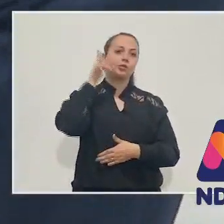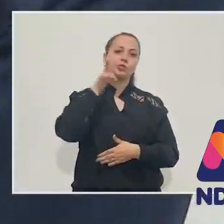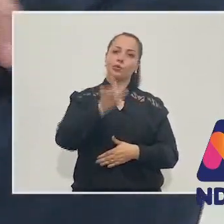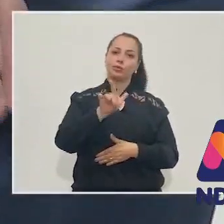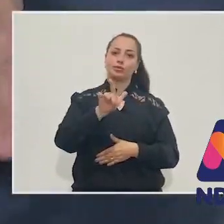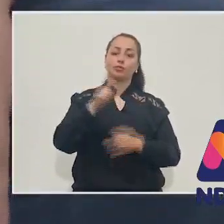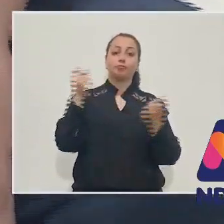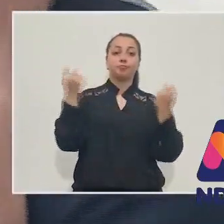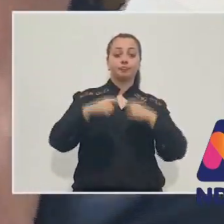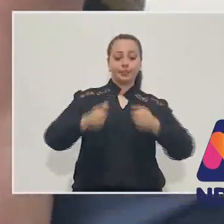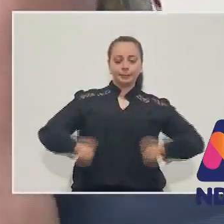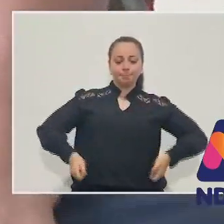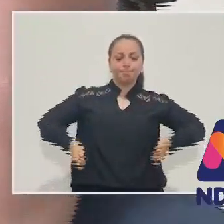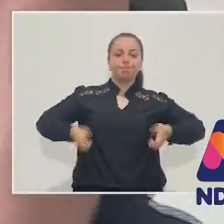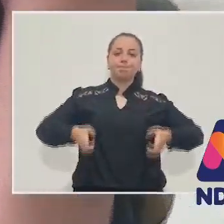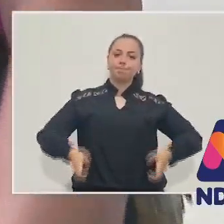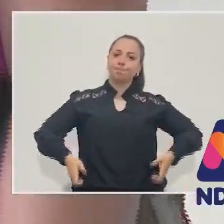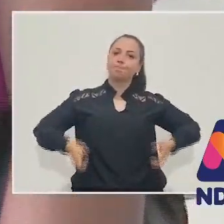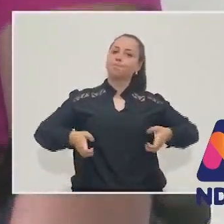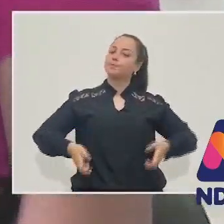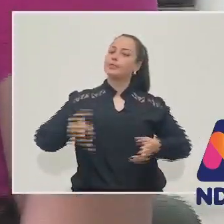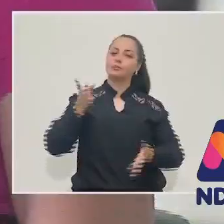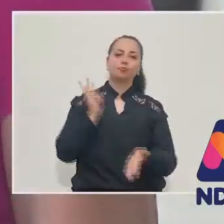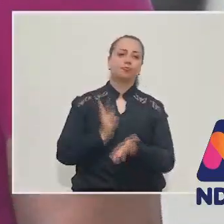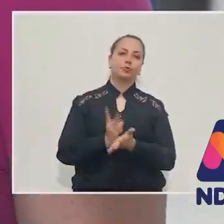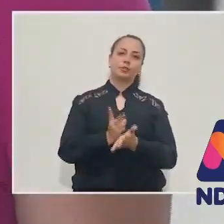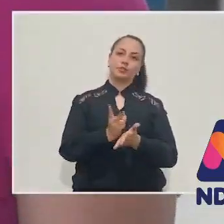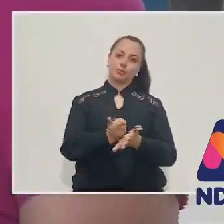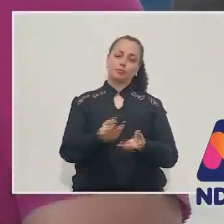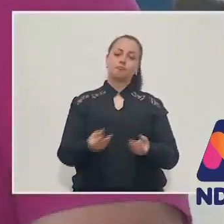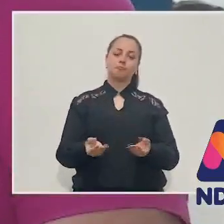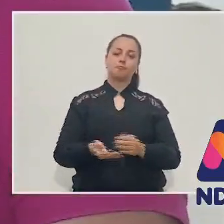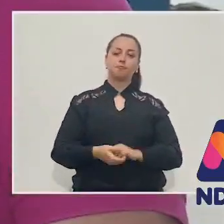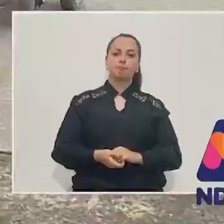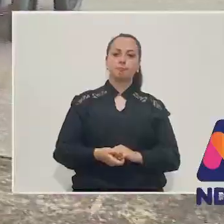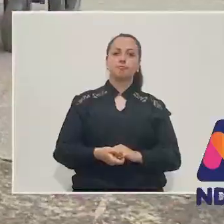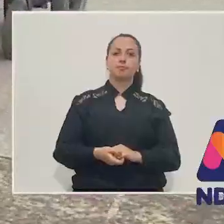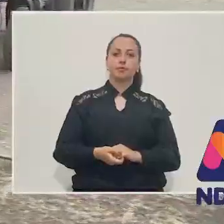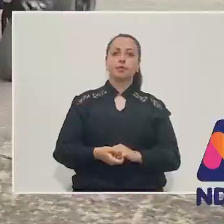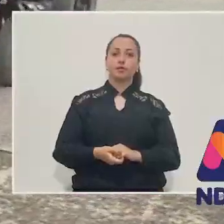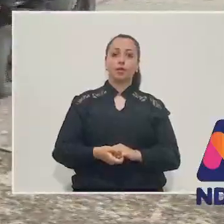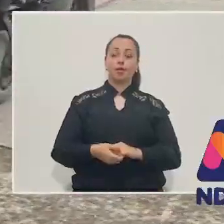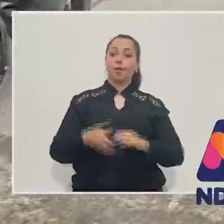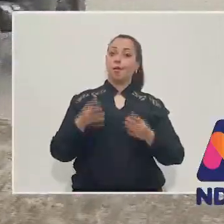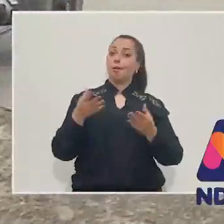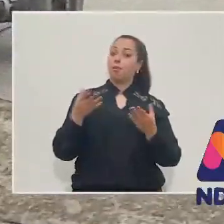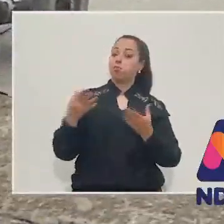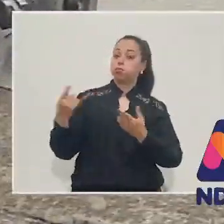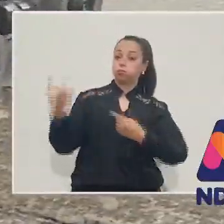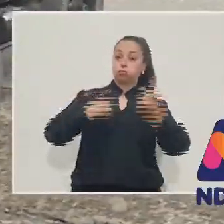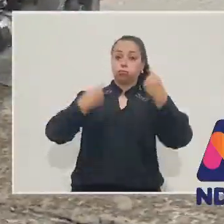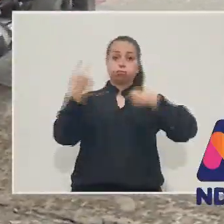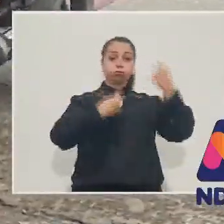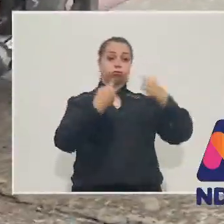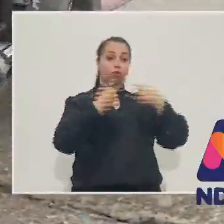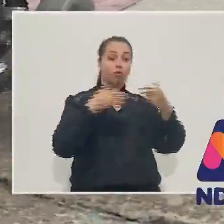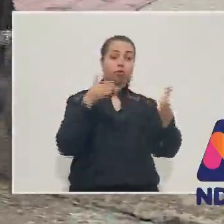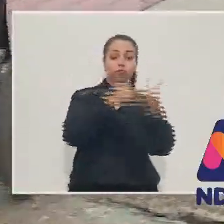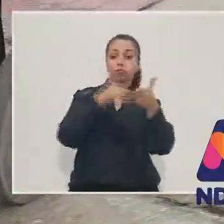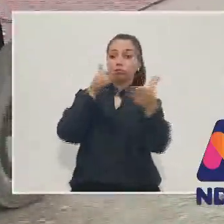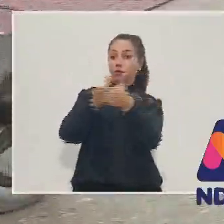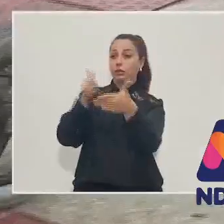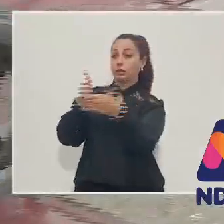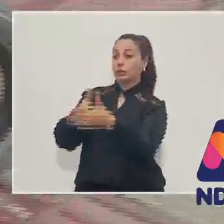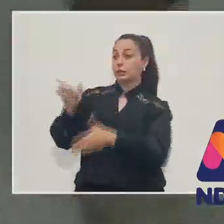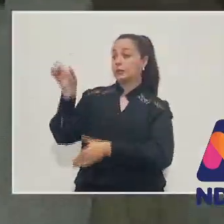perna e hoje precisa usar cadeira de rodas para se locomover. Os desafios que enfrenta todos os dias são